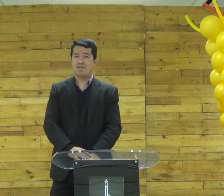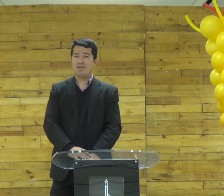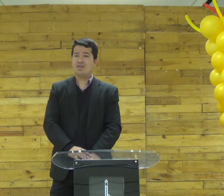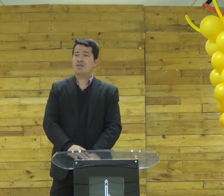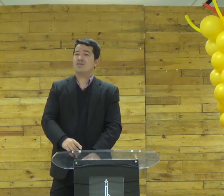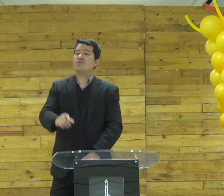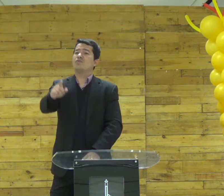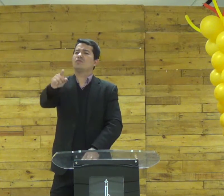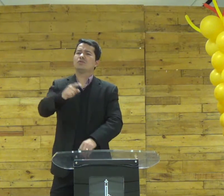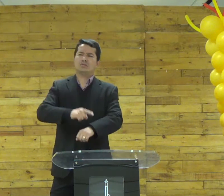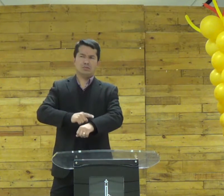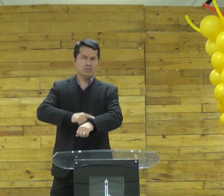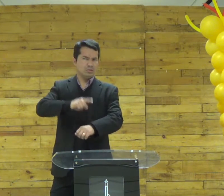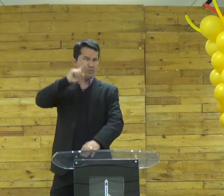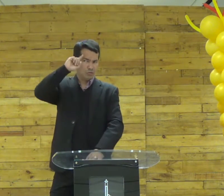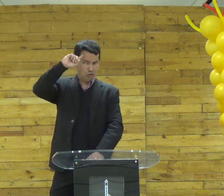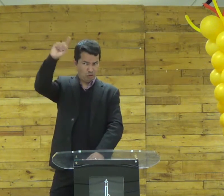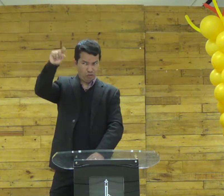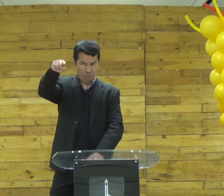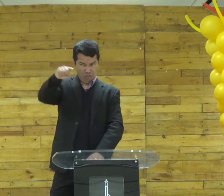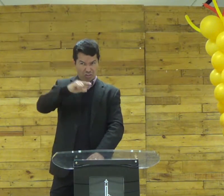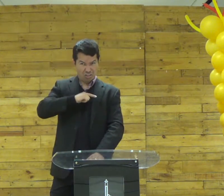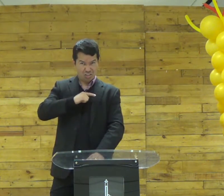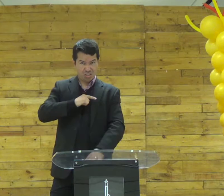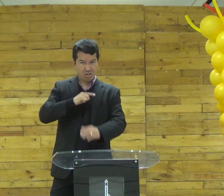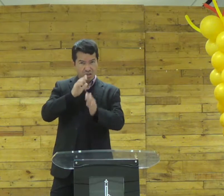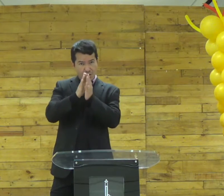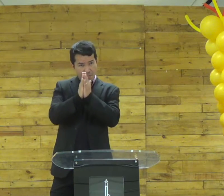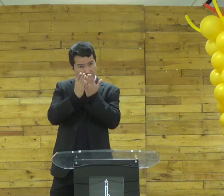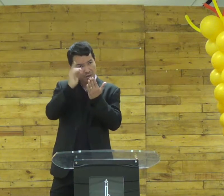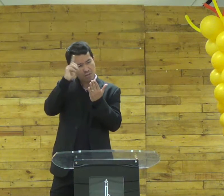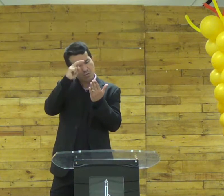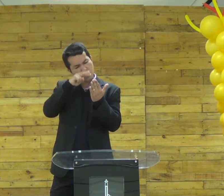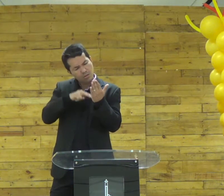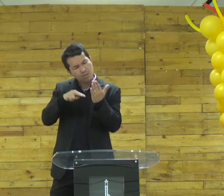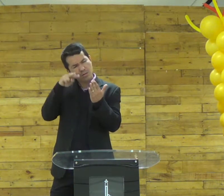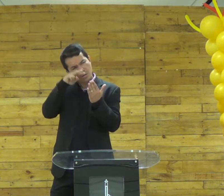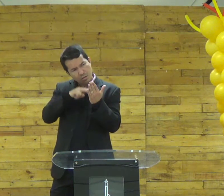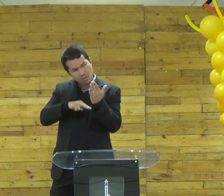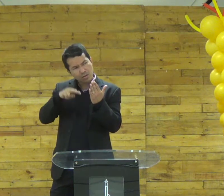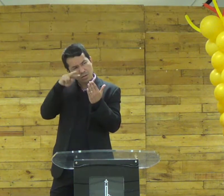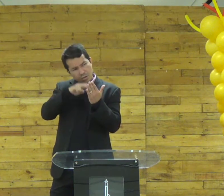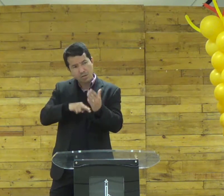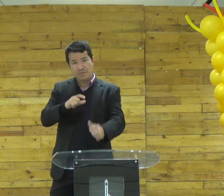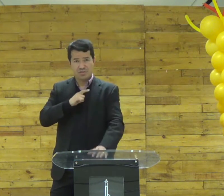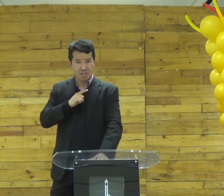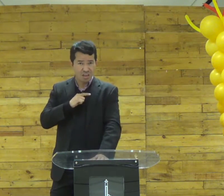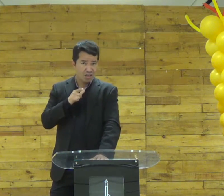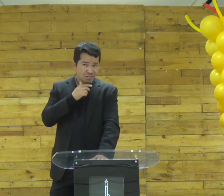tem? tem algum momento do dia em que você para pra ler a palavra de Deus?